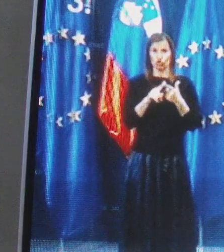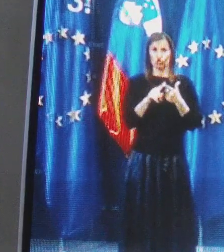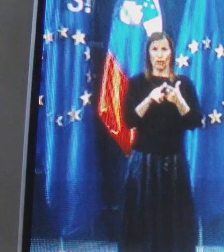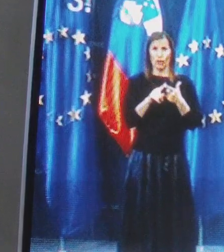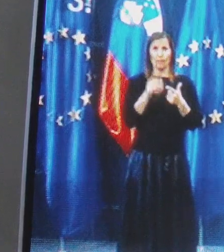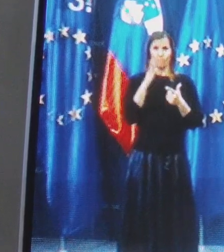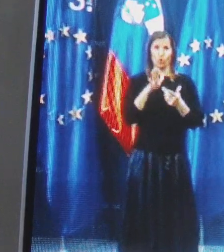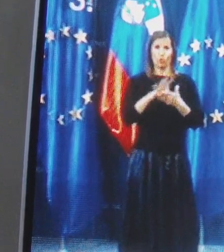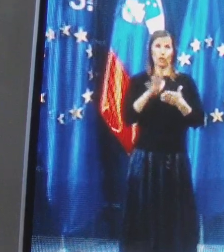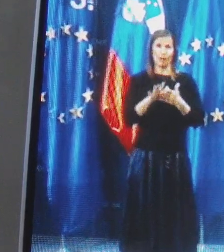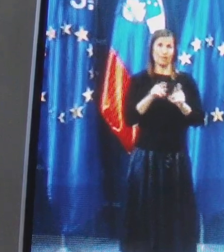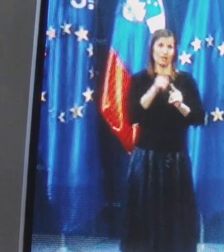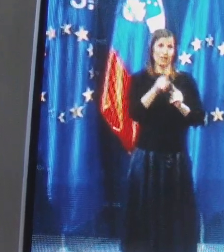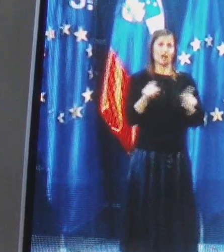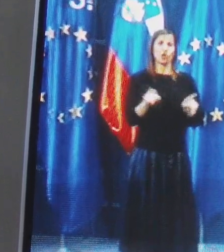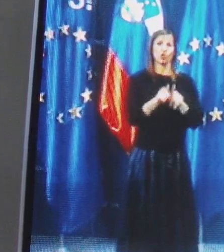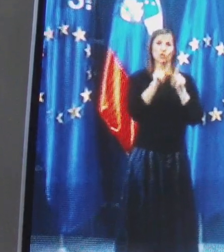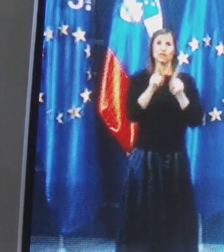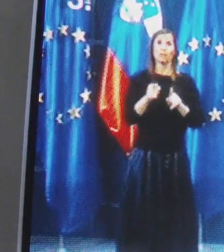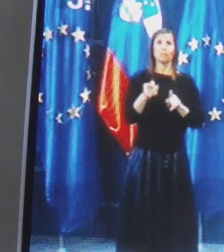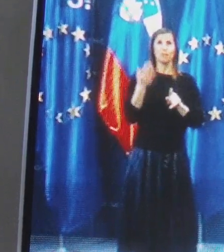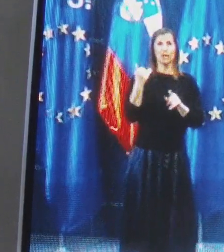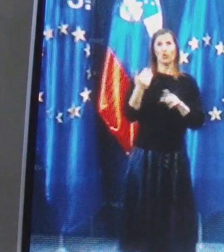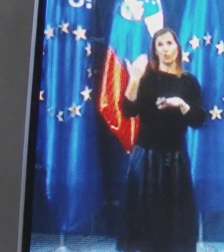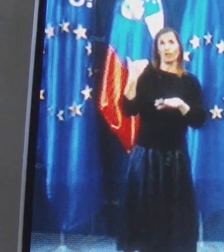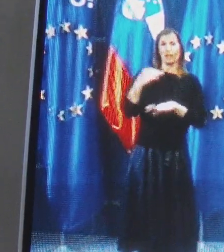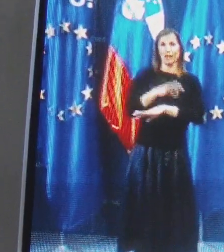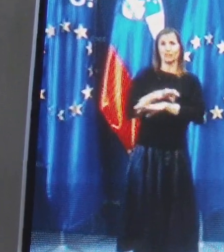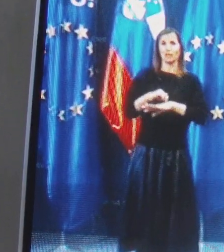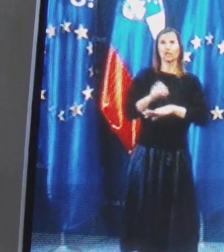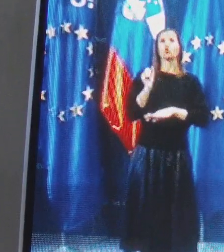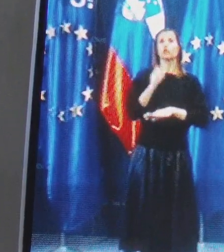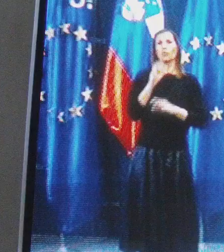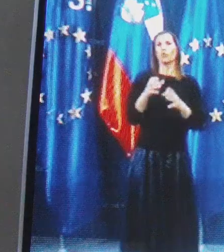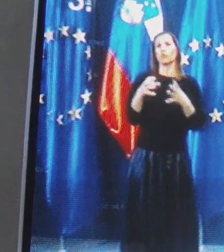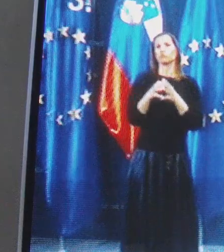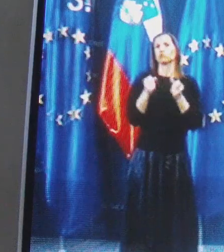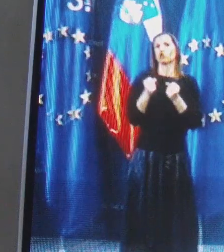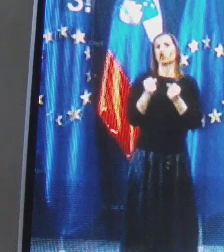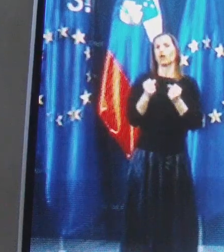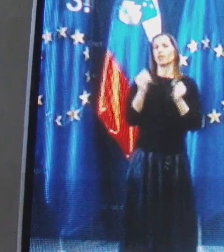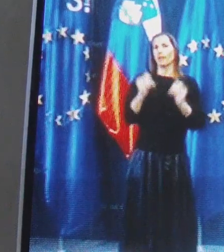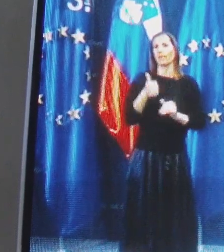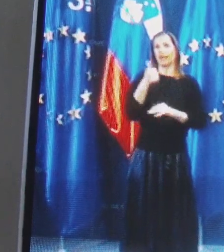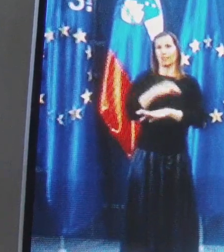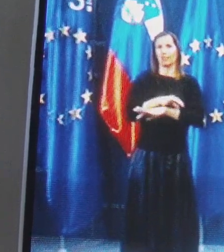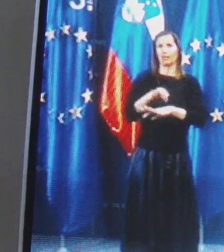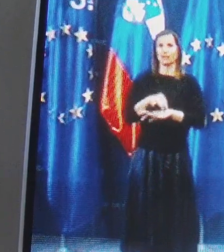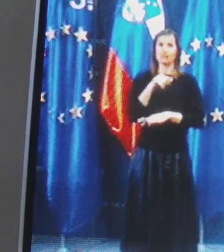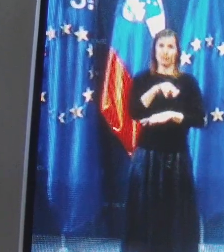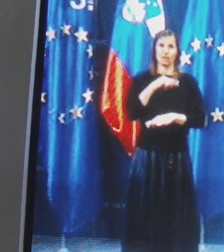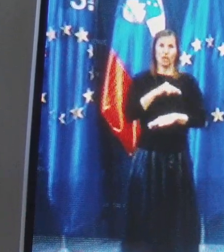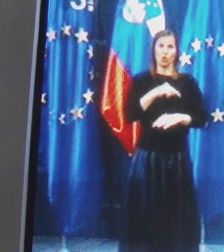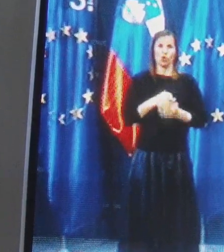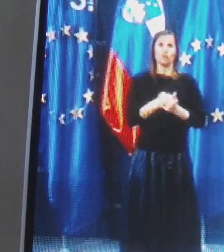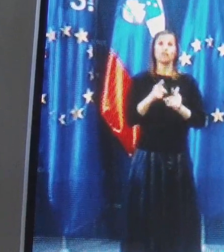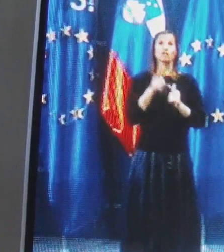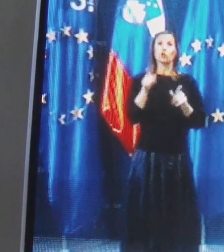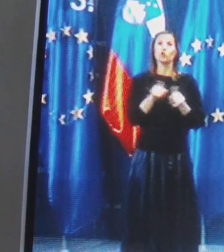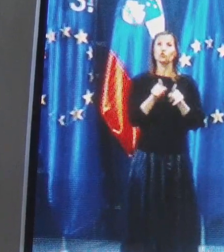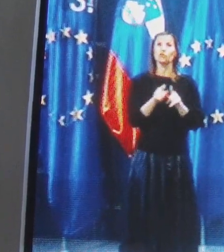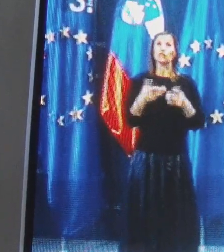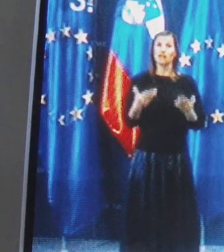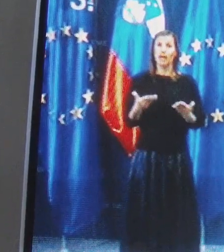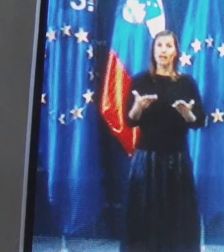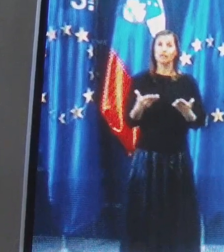seveda podporaba takšna, kot je bila v pretekljem tednu zdržali vsaj en teden s temi zalogami, tako da bomo tudi danes,